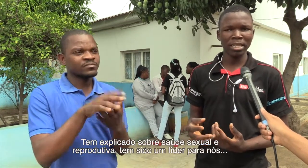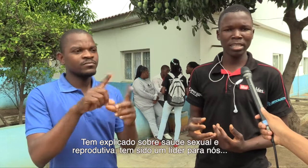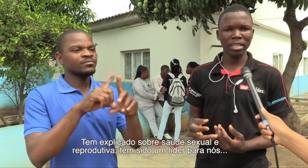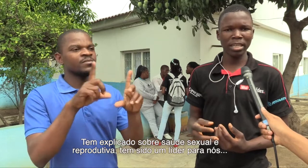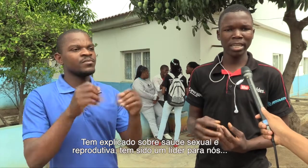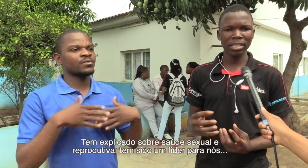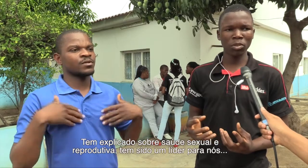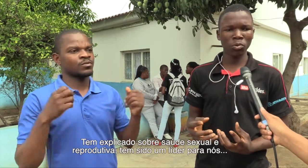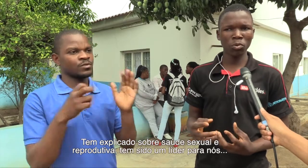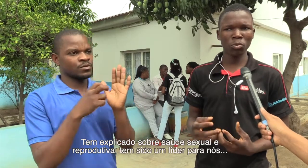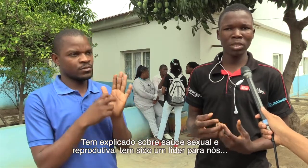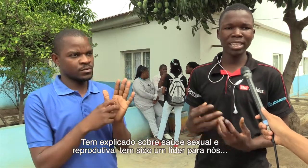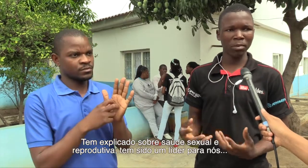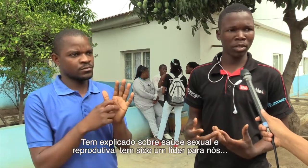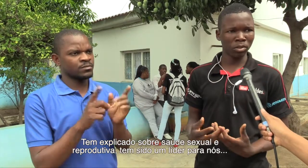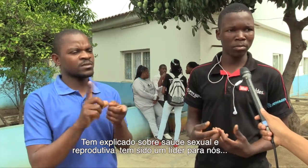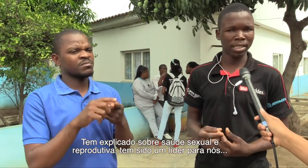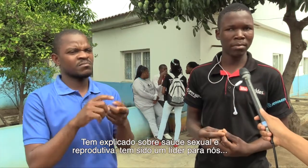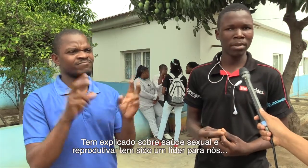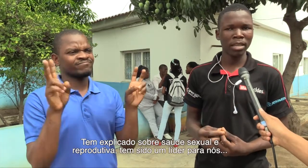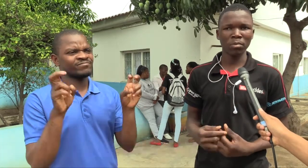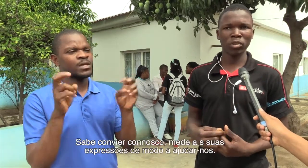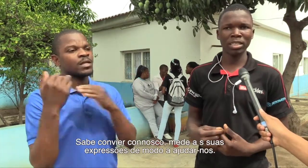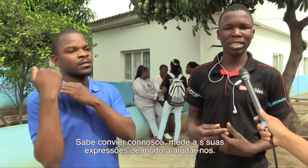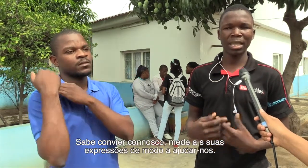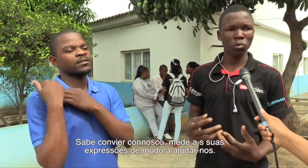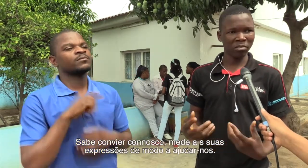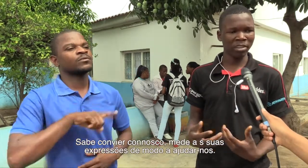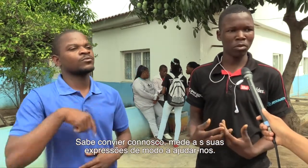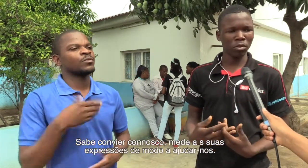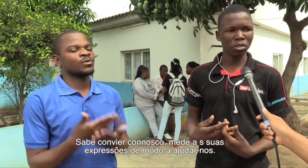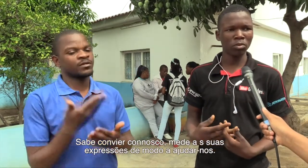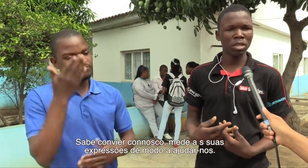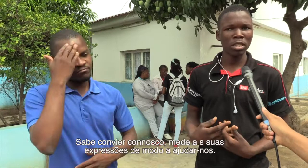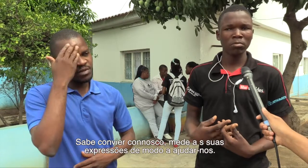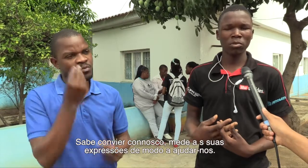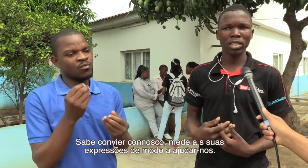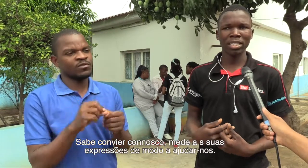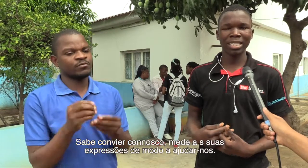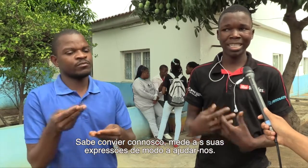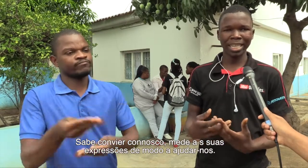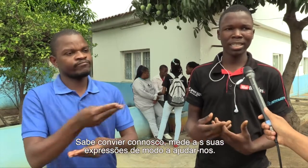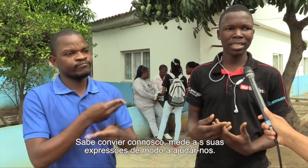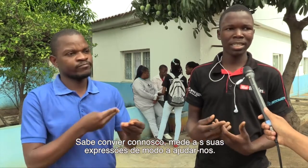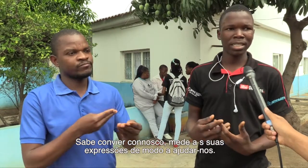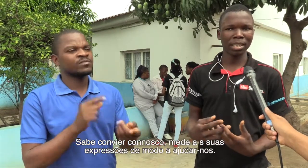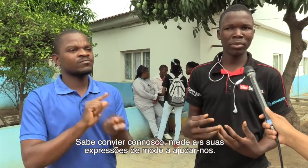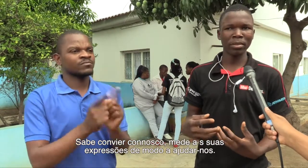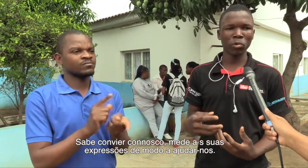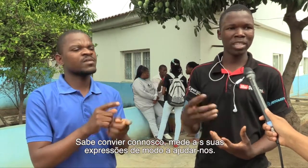E ele tem sido um líder para nós, percebe? Uma pessoa que sabe conviver conosco, uma pessoa que entende, sabe como